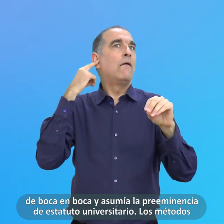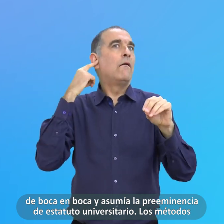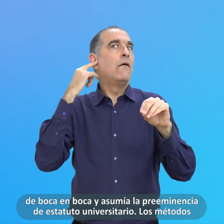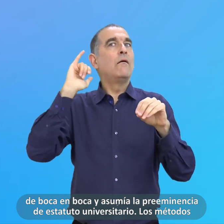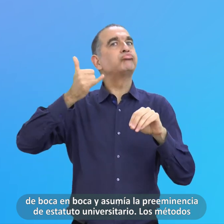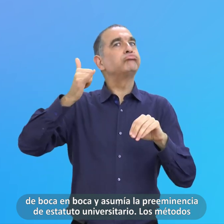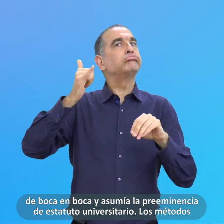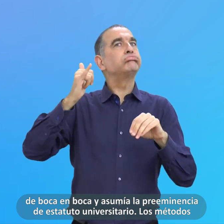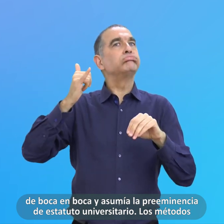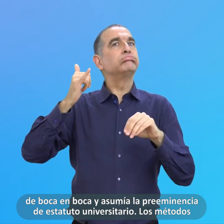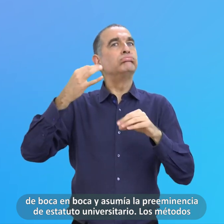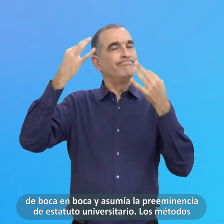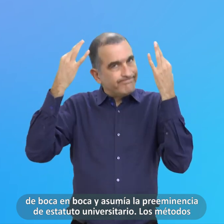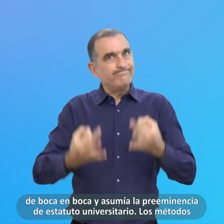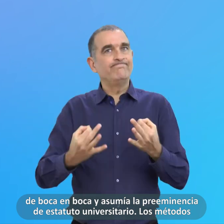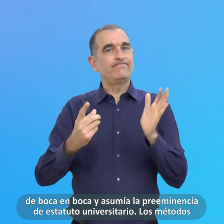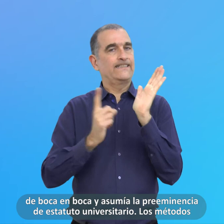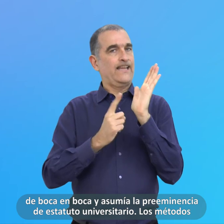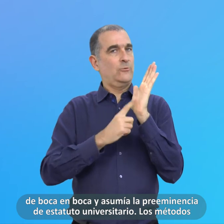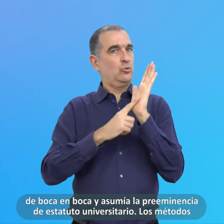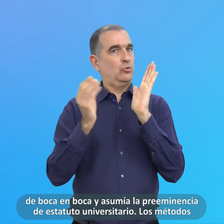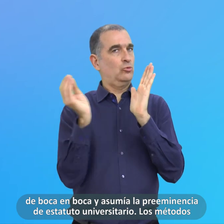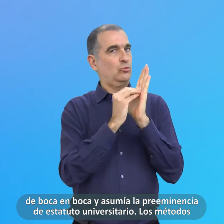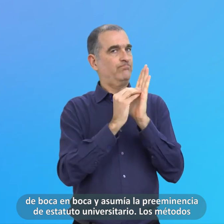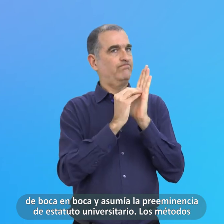Preeminencia De Estatuto Universitario